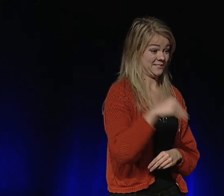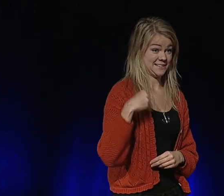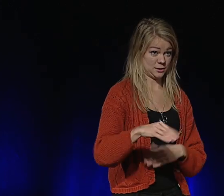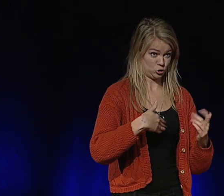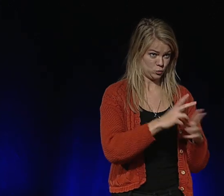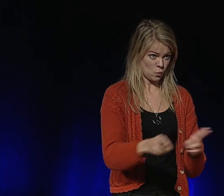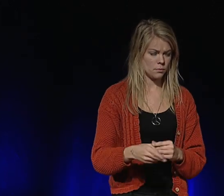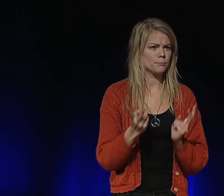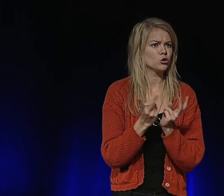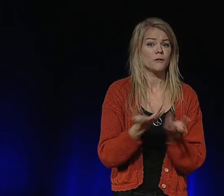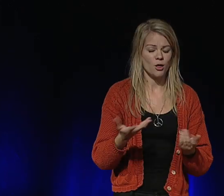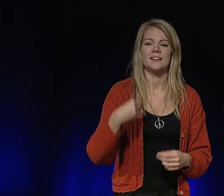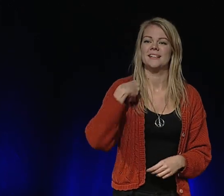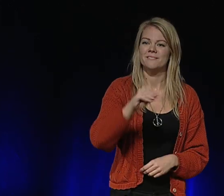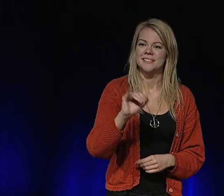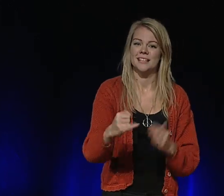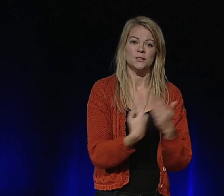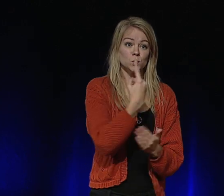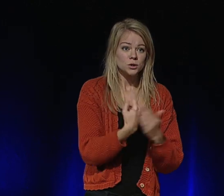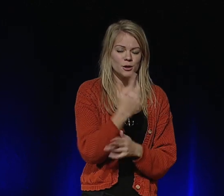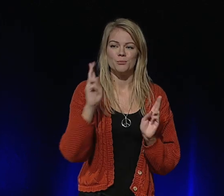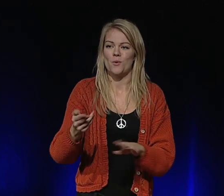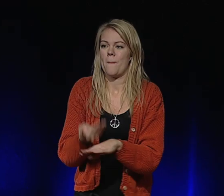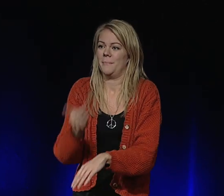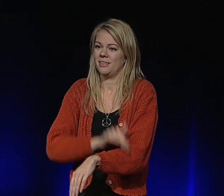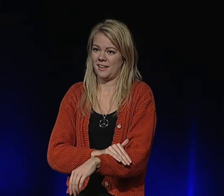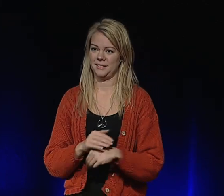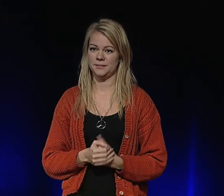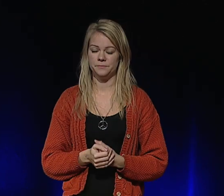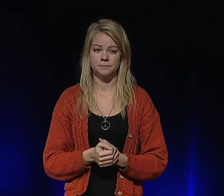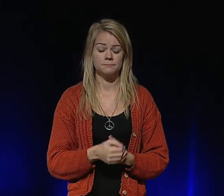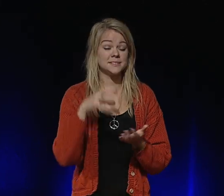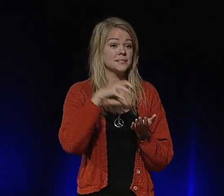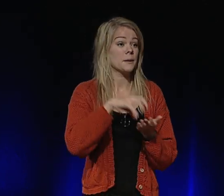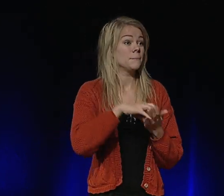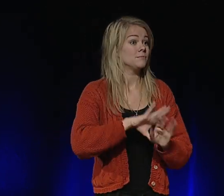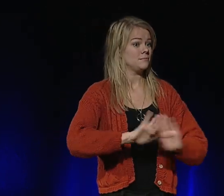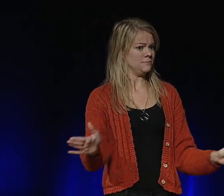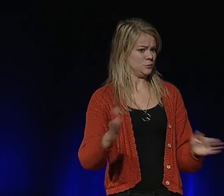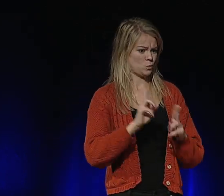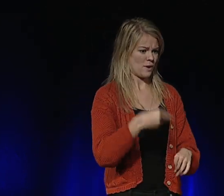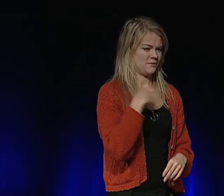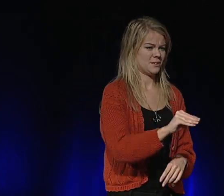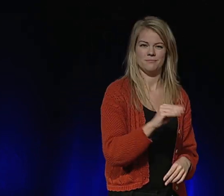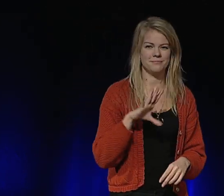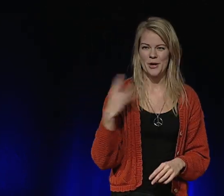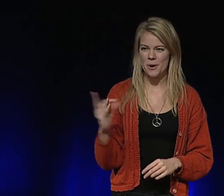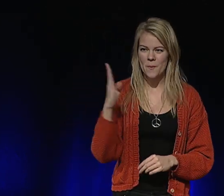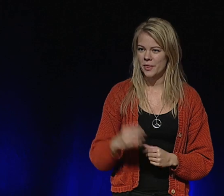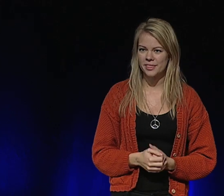Att investera i detta är att investera i resurser och kompetens. Och det är en investering som